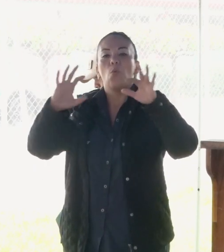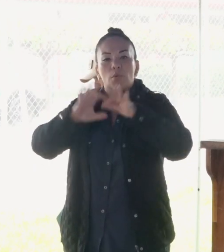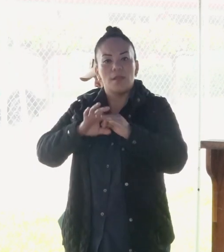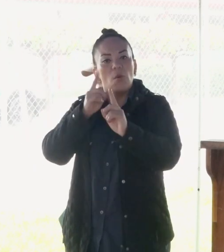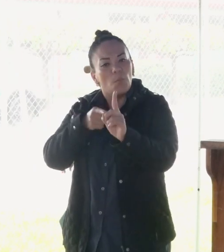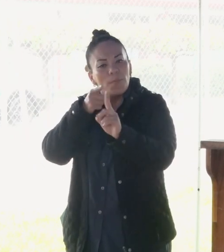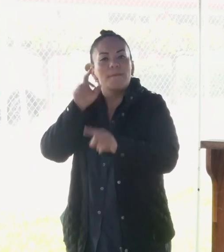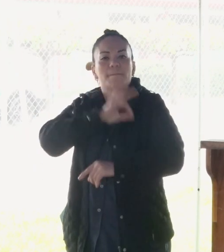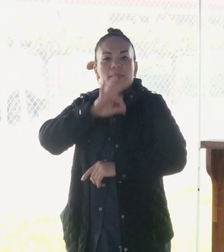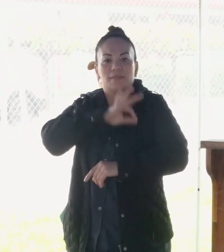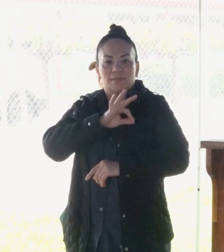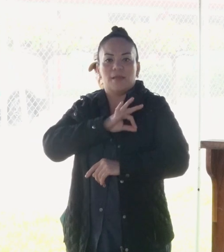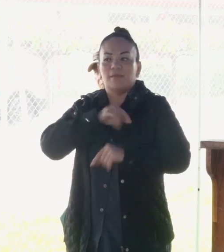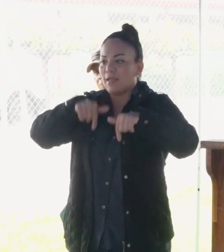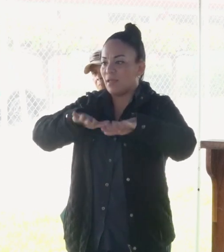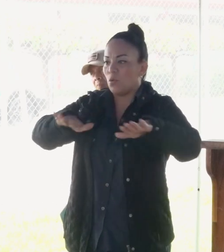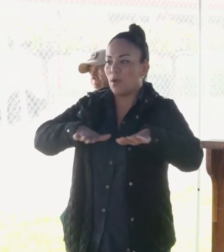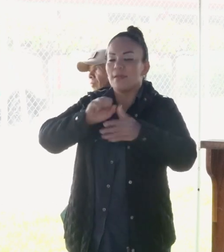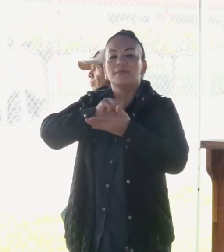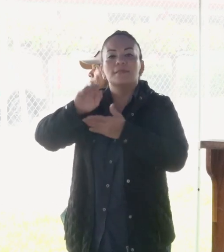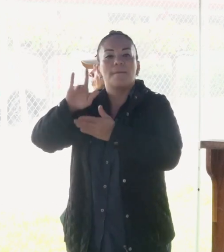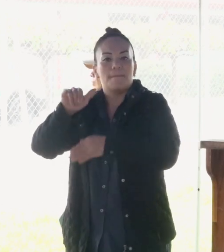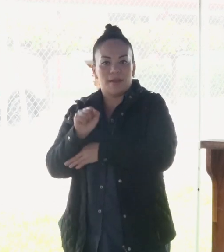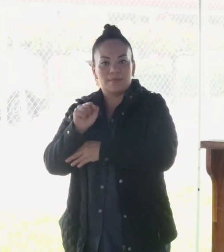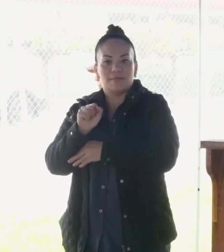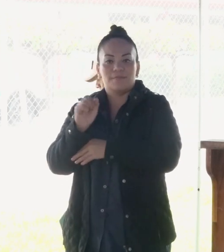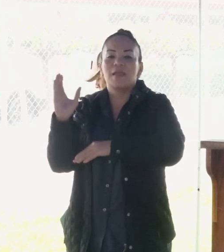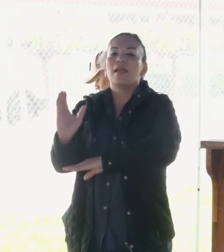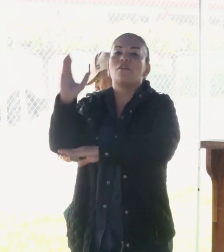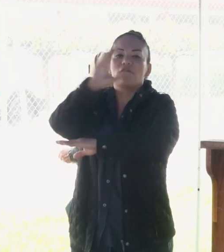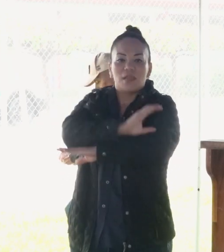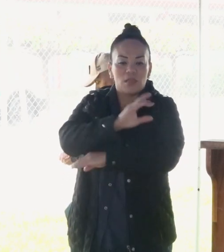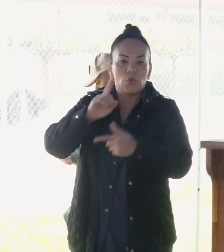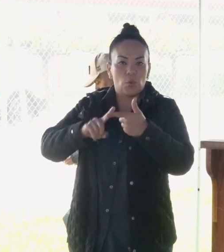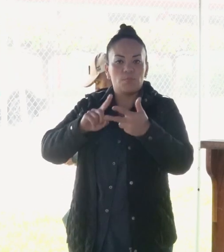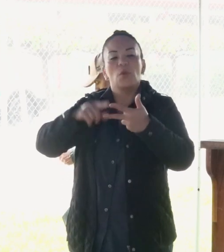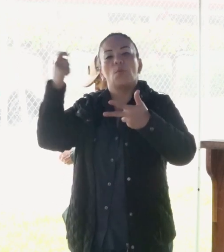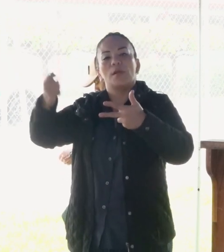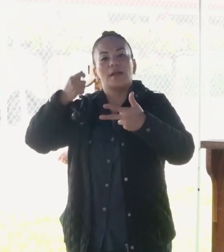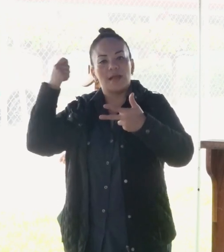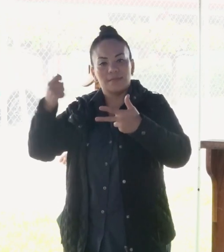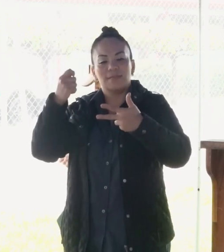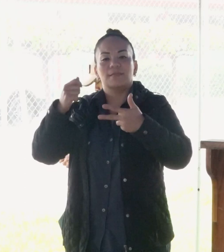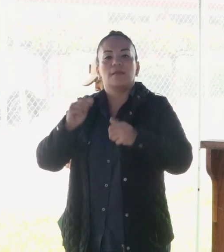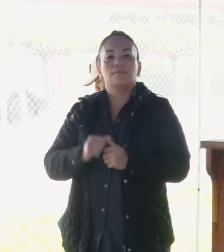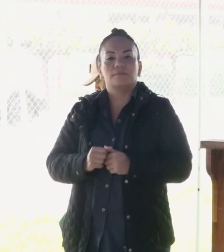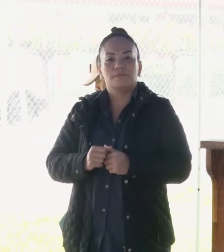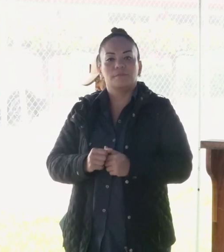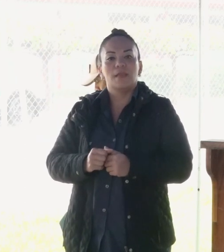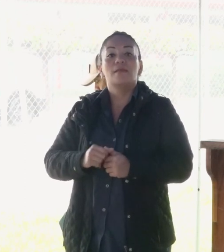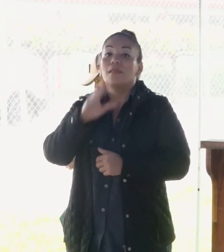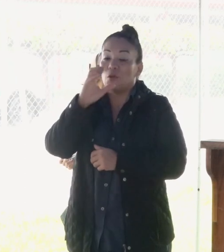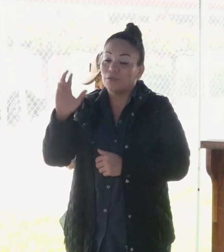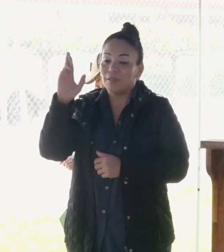bien de San Blas, de Carrillo, de Guanacaste y de Costa